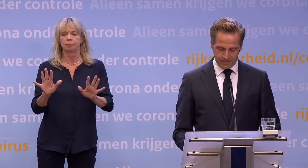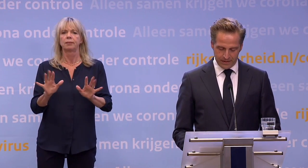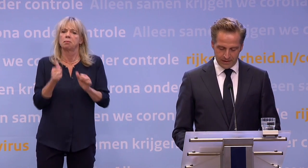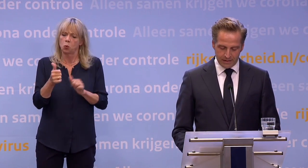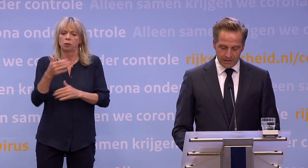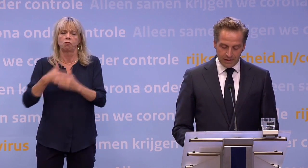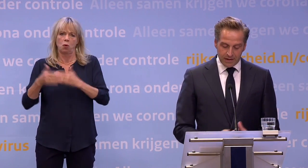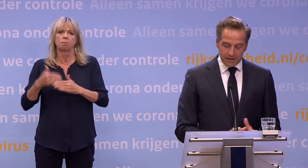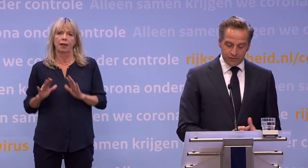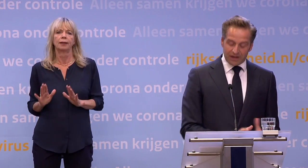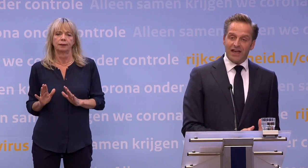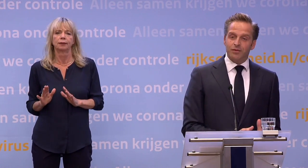zijn.